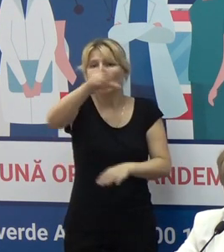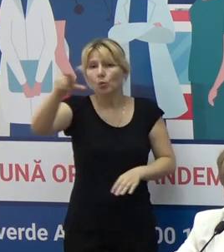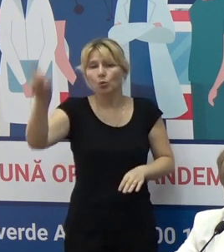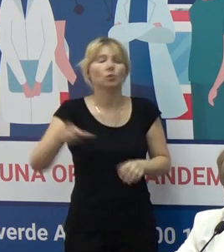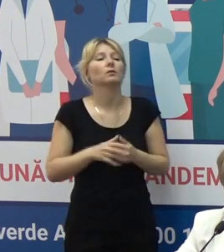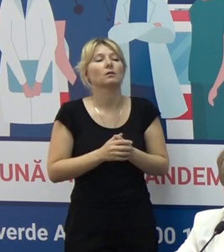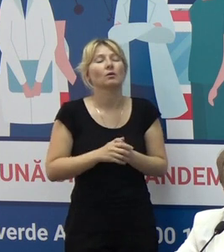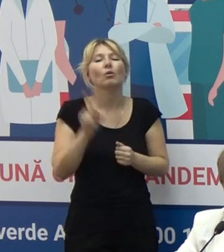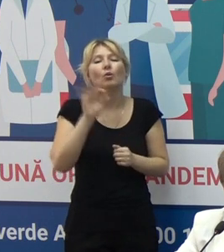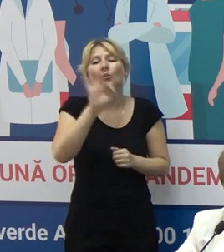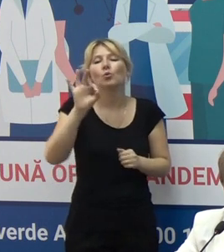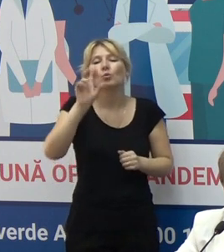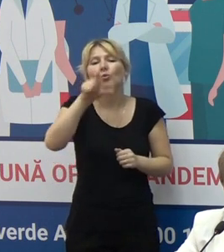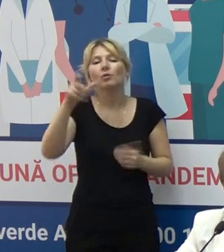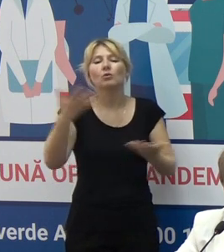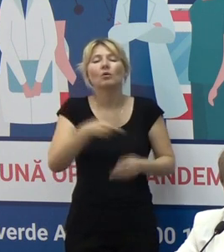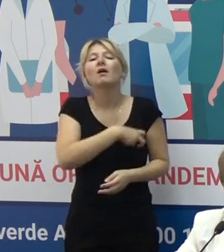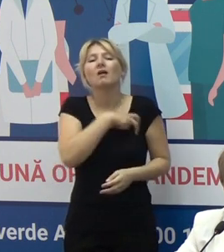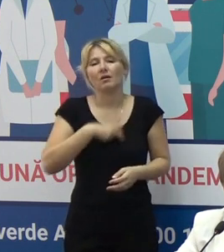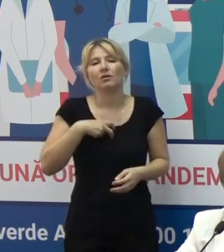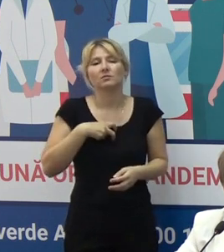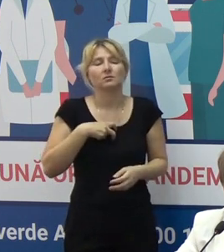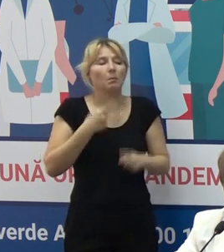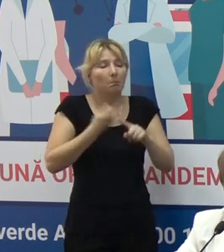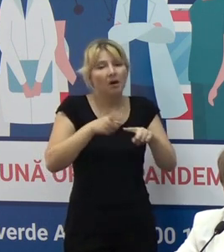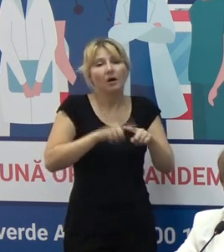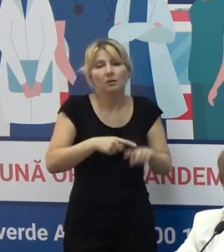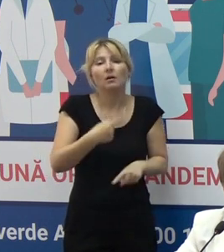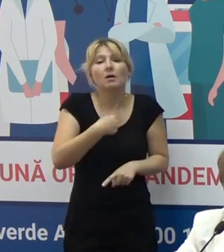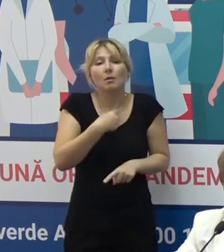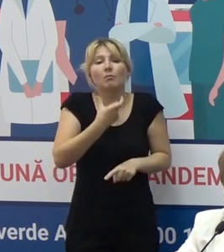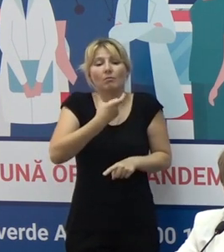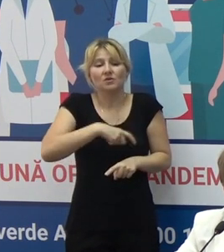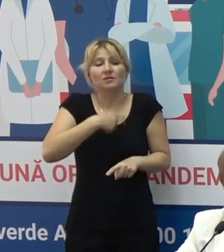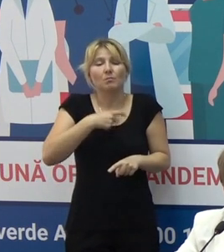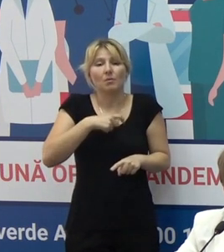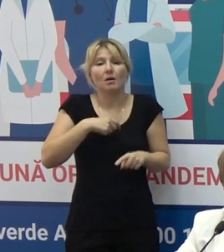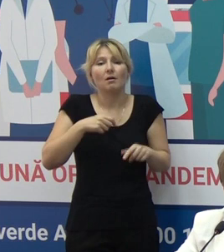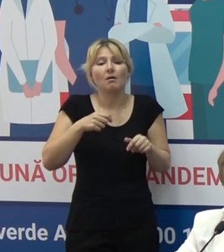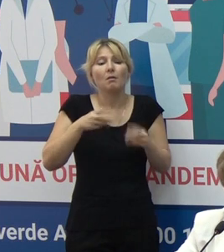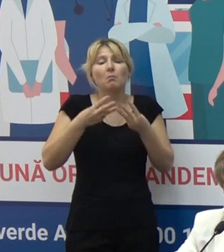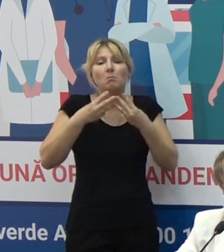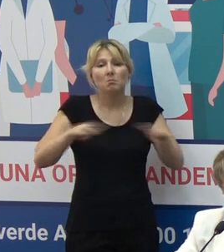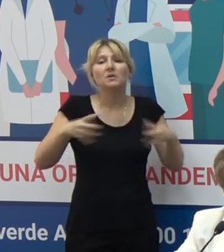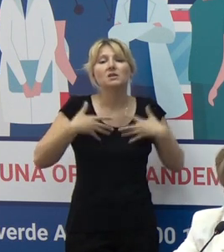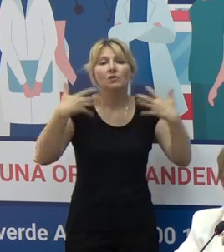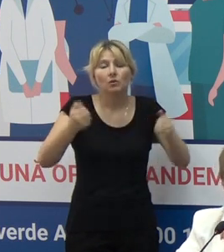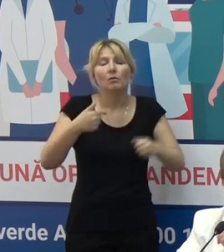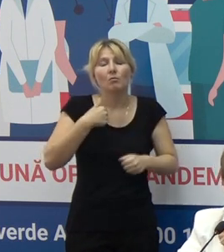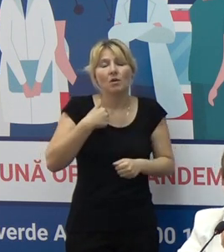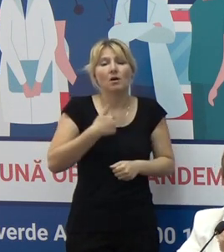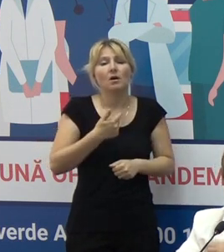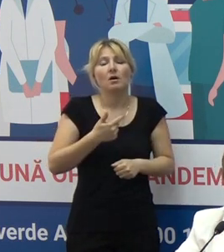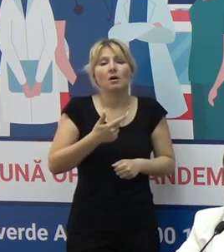categoriilor vulnerabile. Și atunci suntem obligați, în calitate de autorități, să